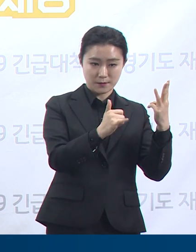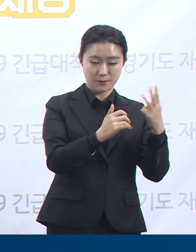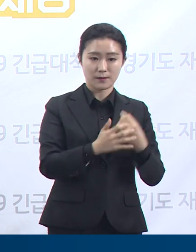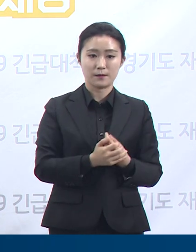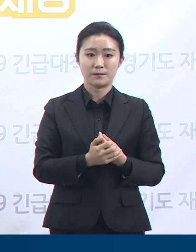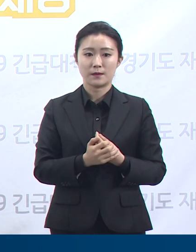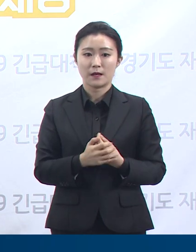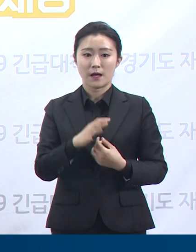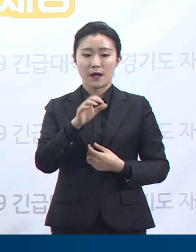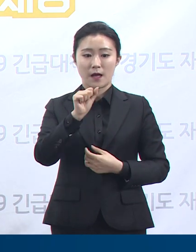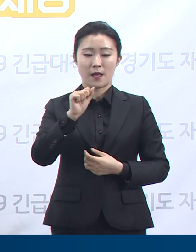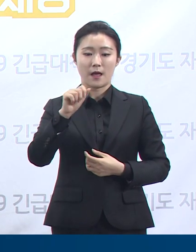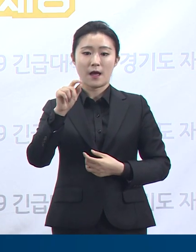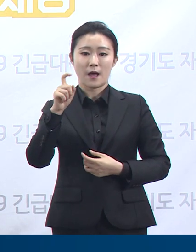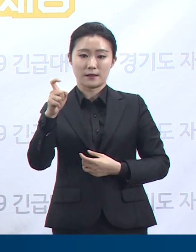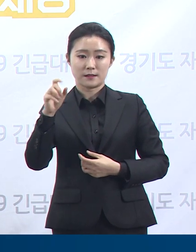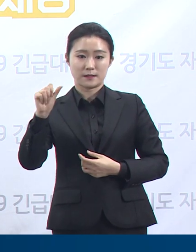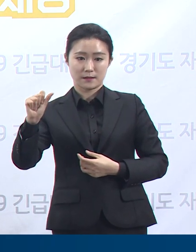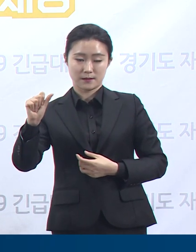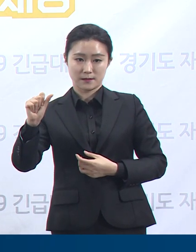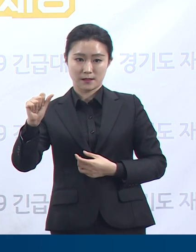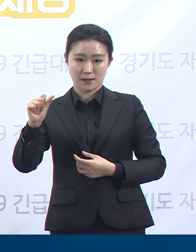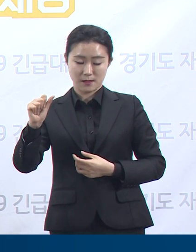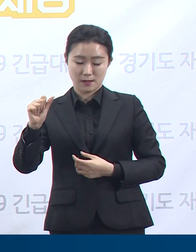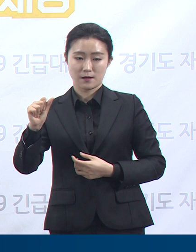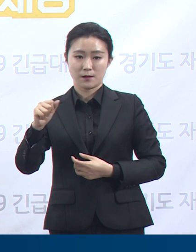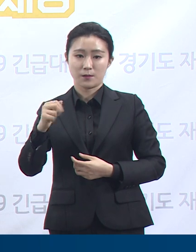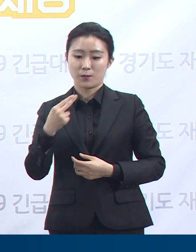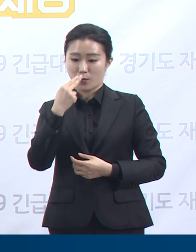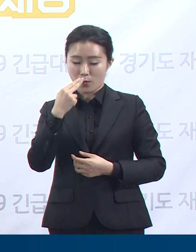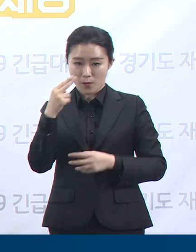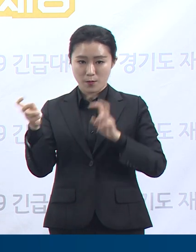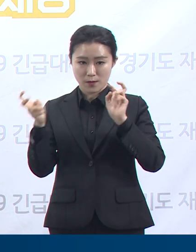악사 손해보험 콜센터 관련 1명, 기타 2명입니다.